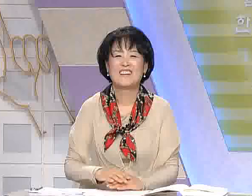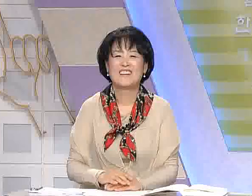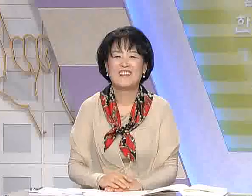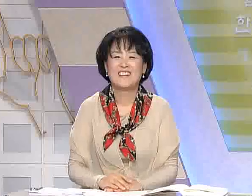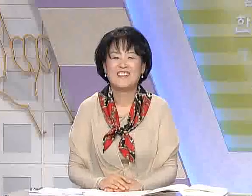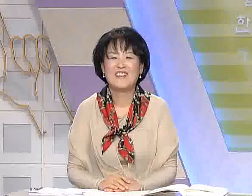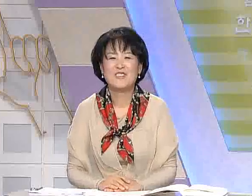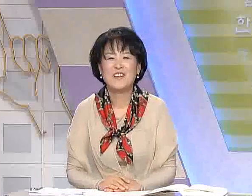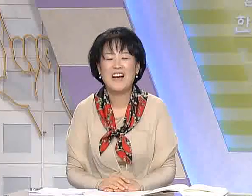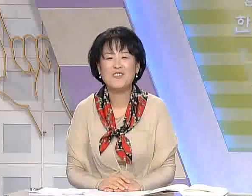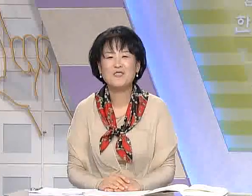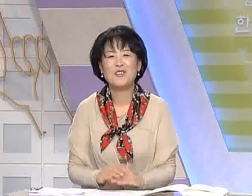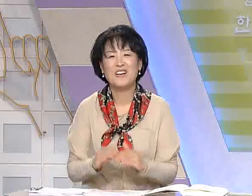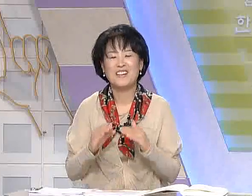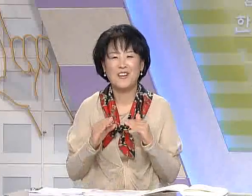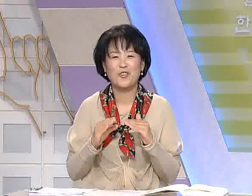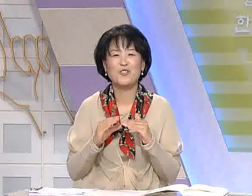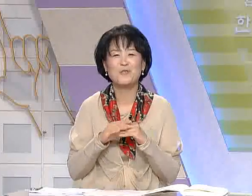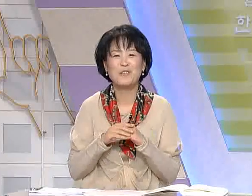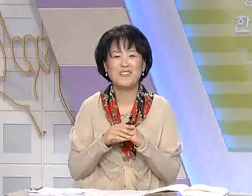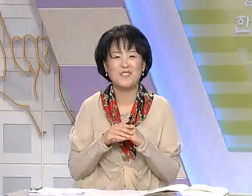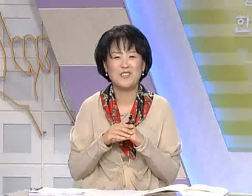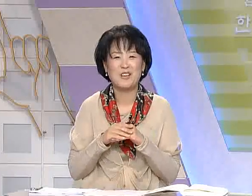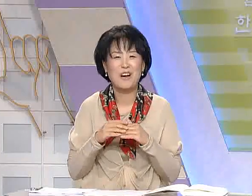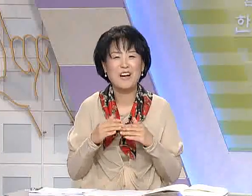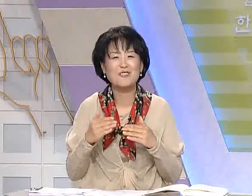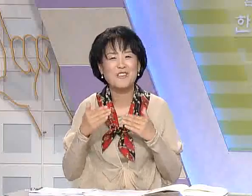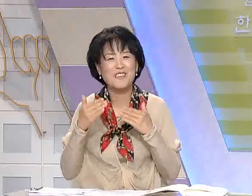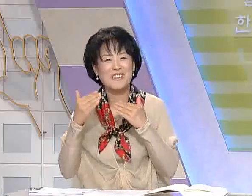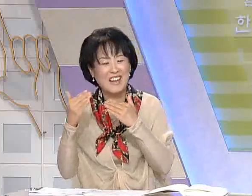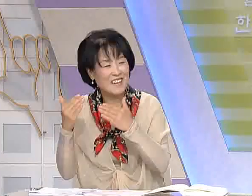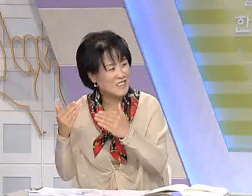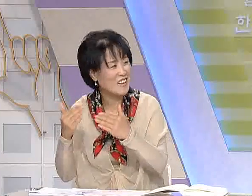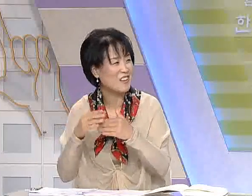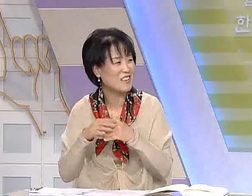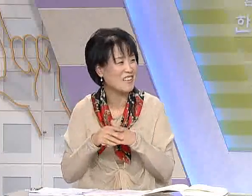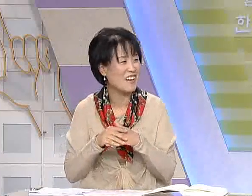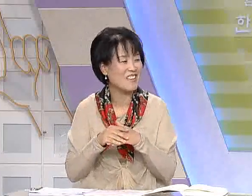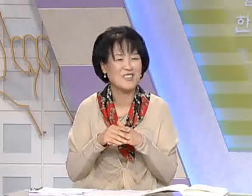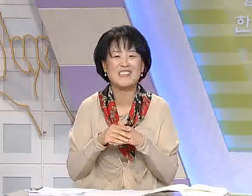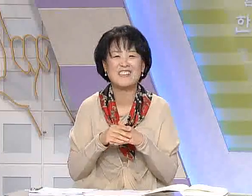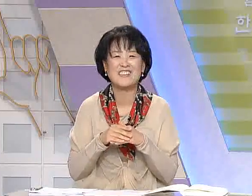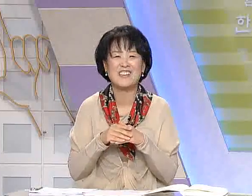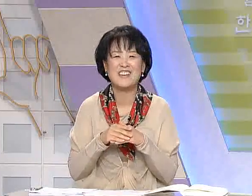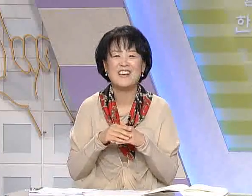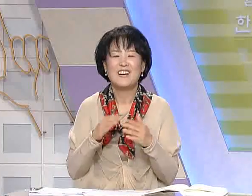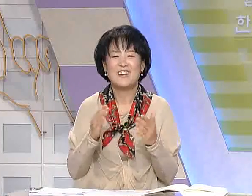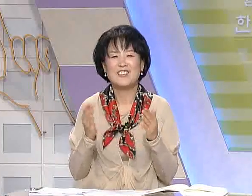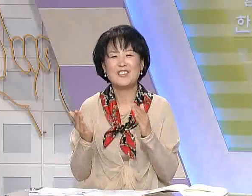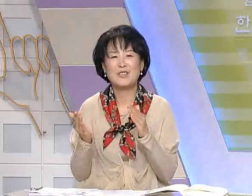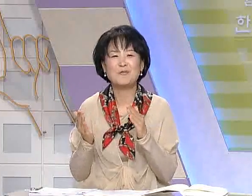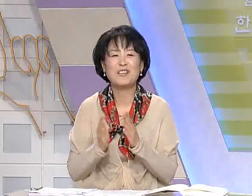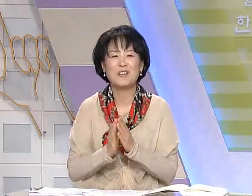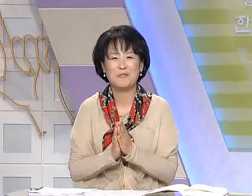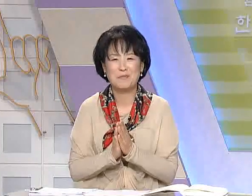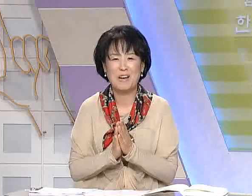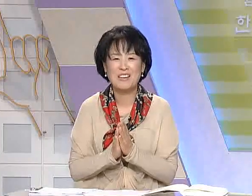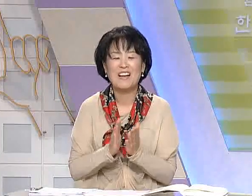네. 저희가 한국사를 할 때 어려운 점이 그거죠. 자꾸 한국어를 따라서 하게 되니까 저희 학생들이 실제 지문에는 없지만